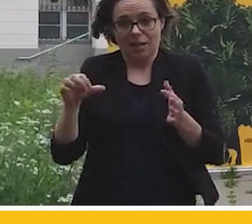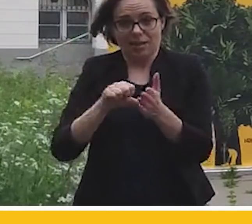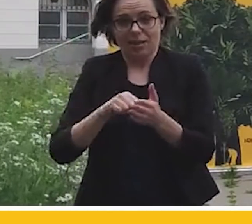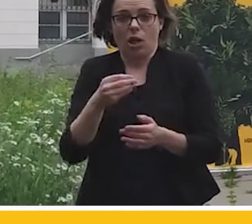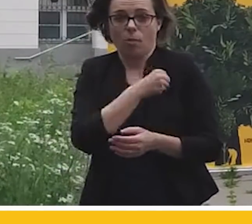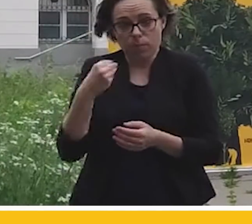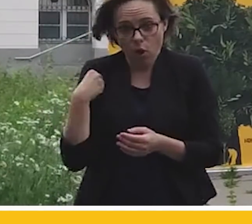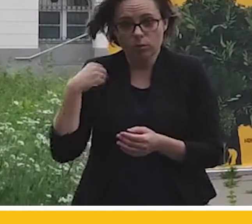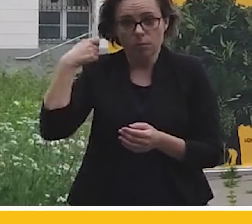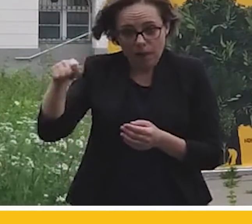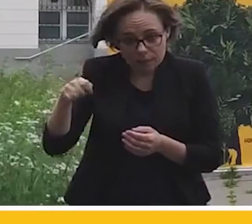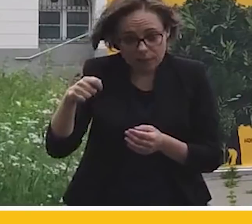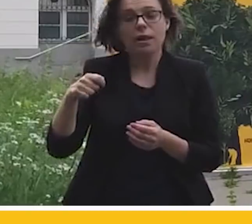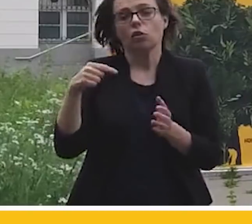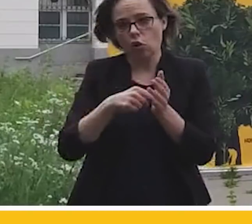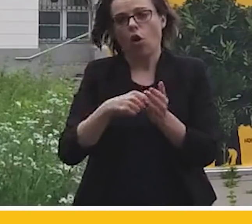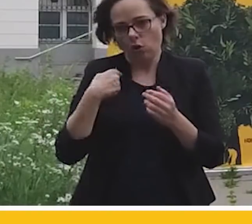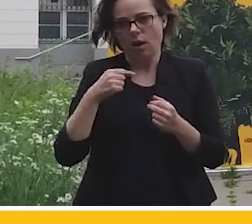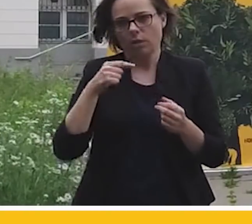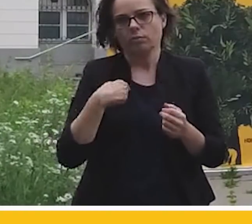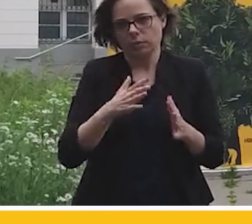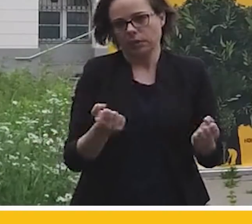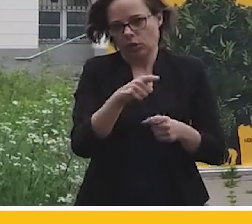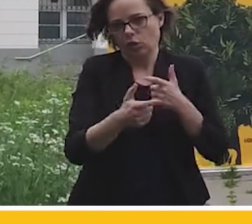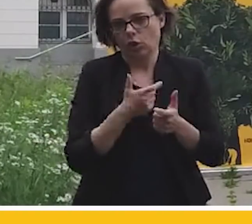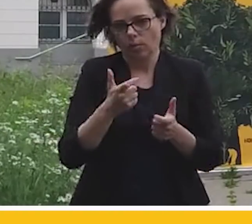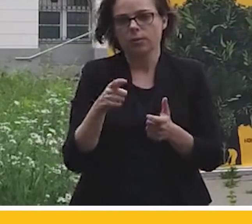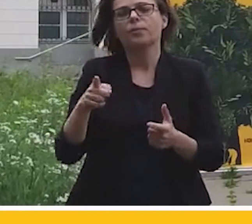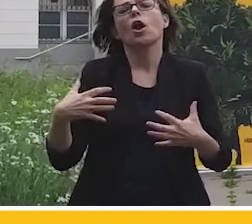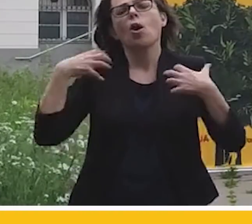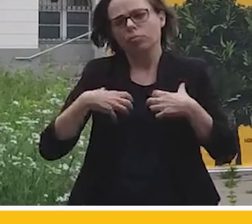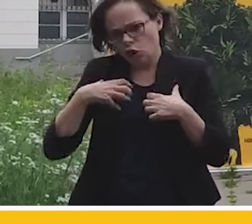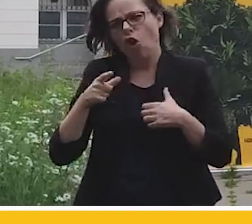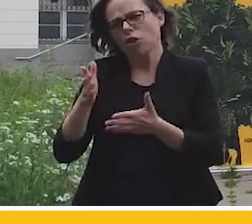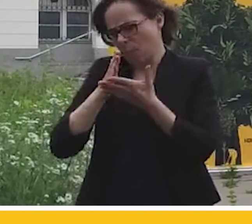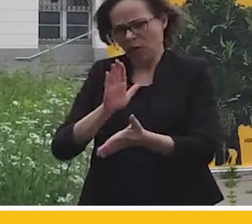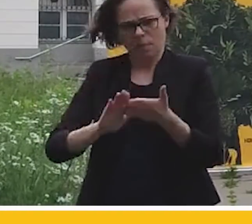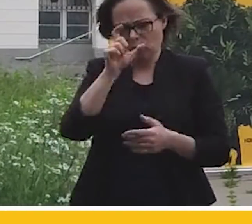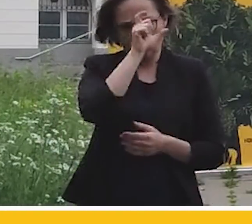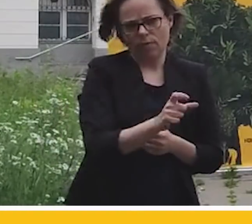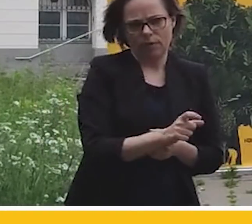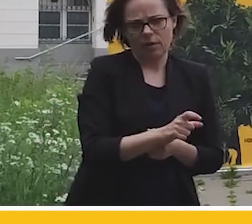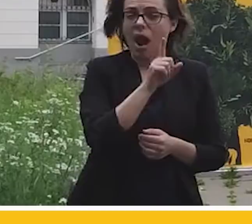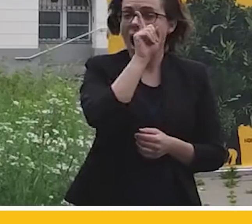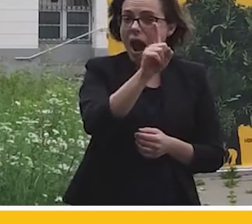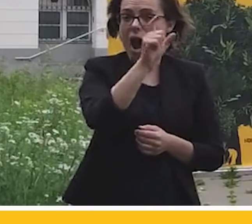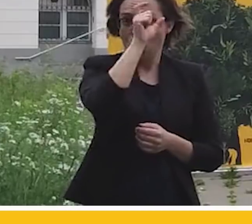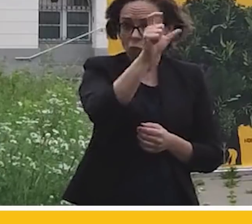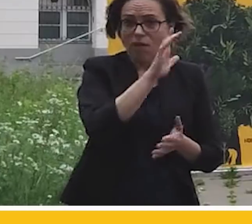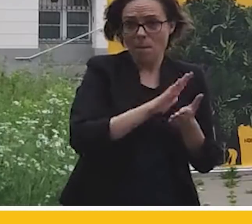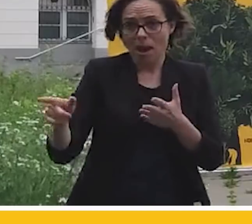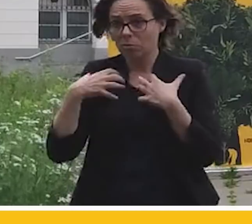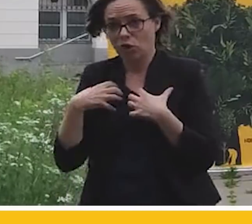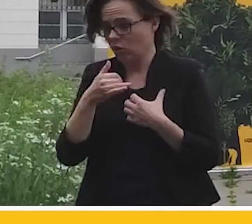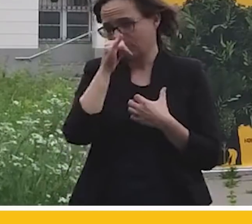prezydenta Rzeczpospolitej. Przyroda poradzi sobie bez nas. I wielokrotnie tego w historii ziemi dowiodła. Ale my sobie bez przyrody nie poradzimy.